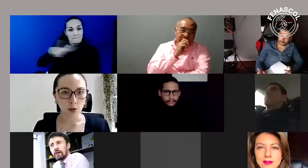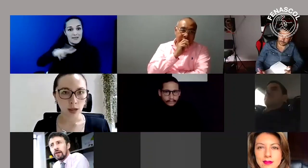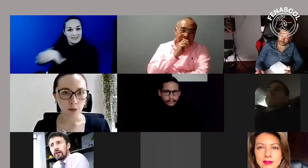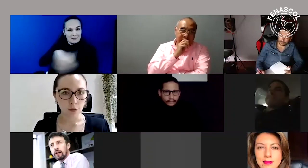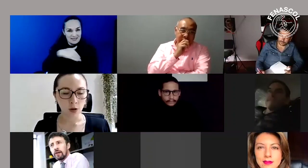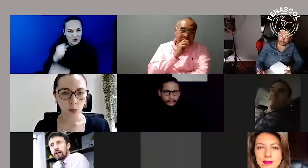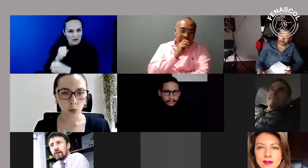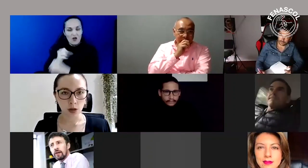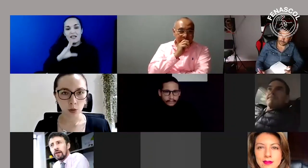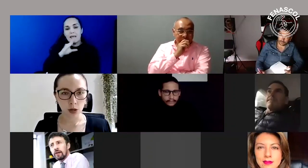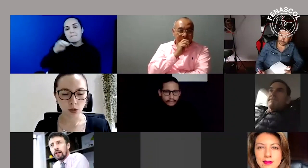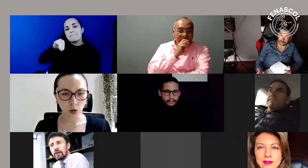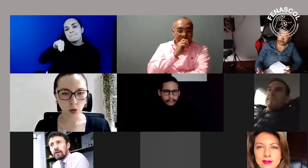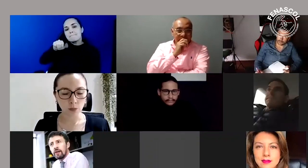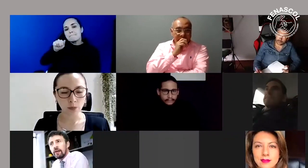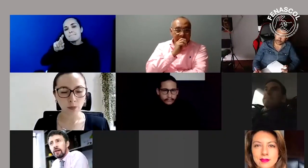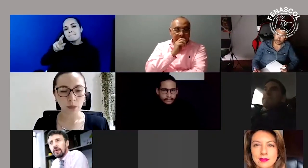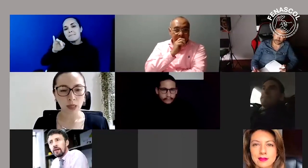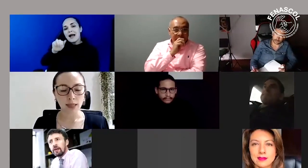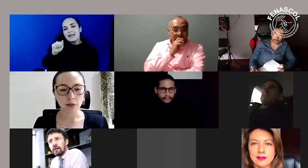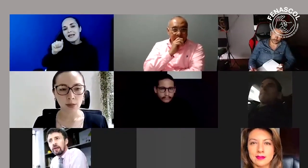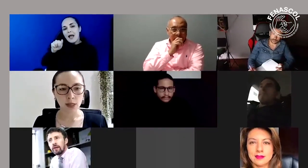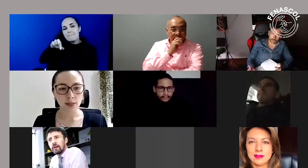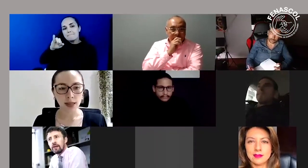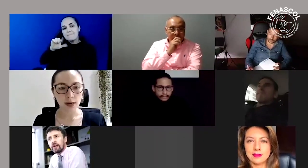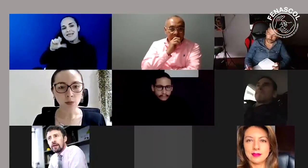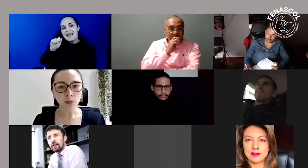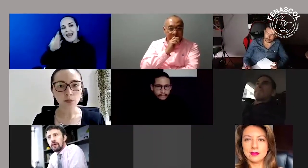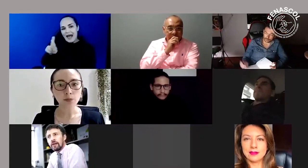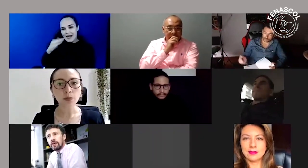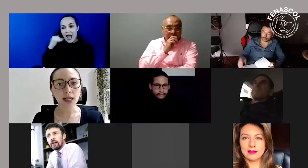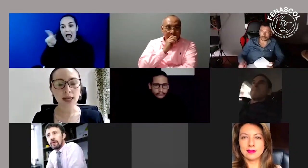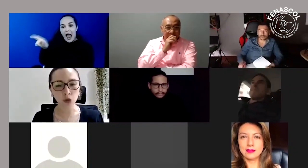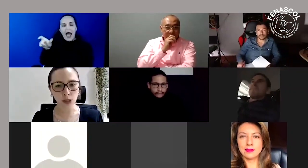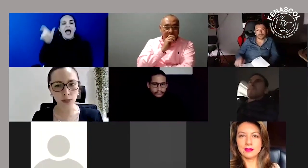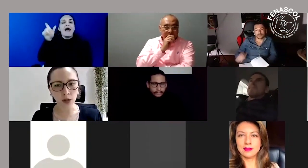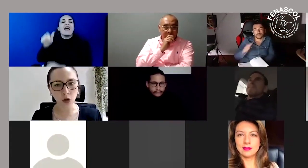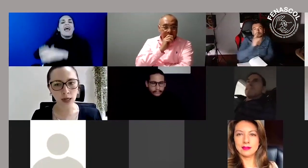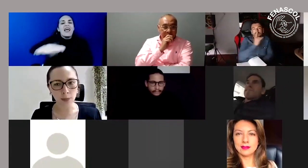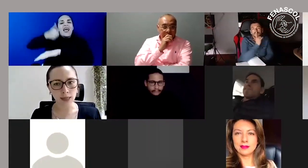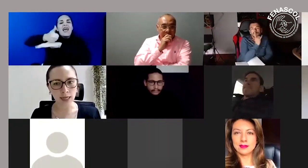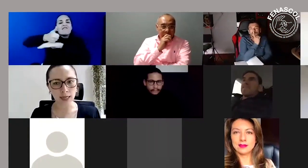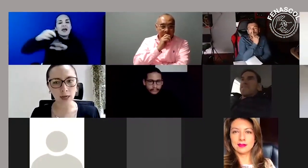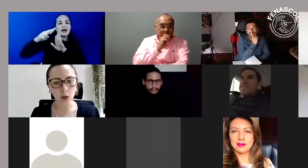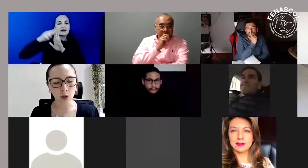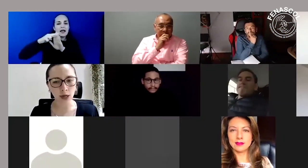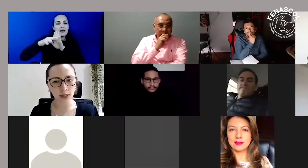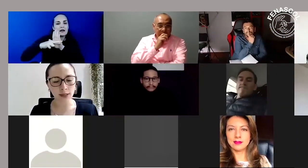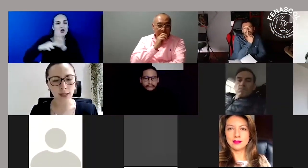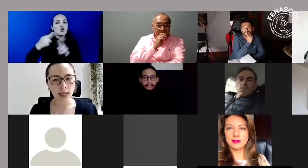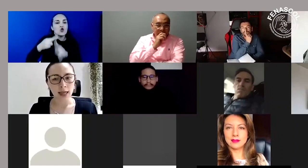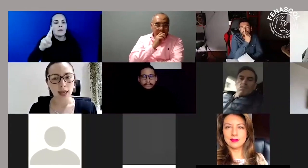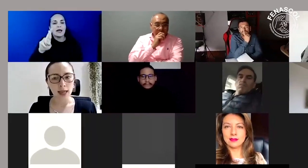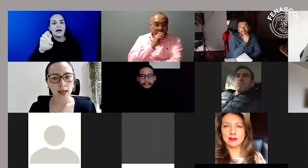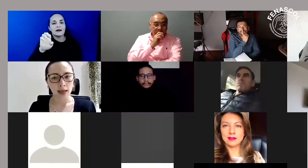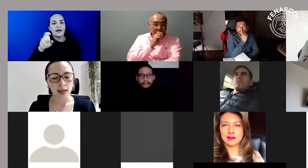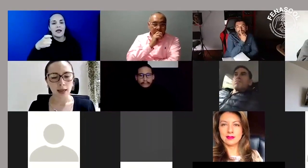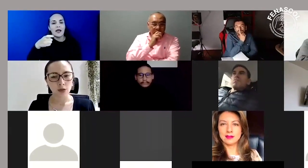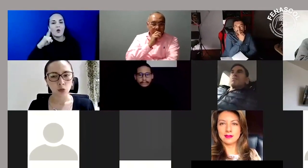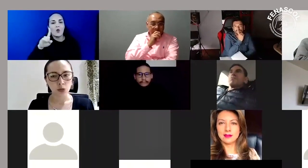viceministerio de transporte, la doctora María Alpiral Uribe, jefe del grupo de regulación del viceministerio. Estoy también con